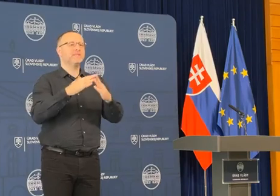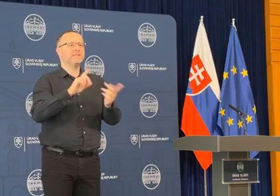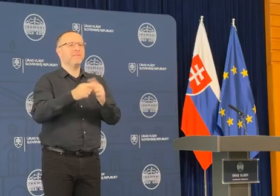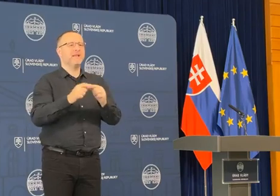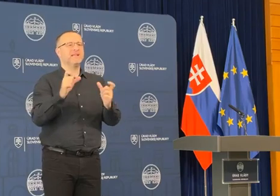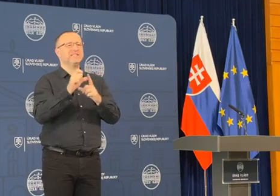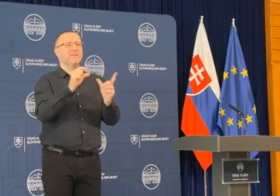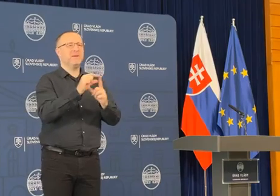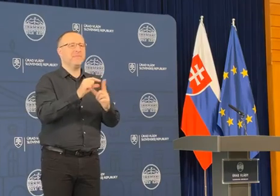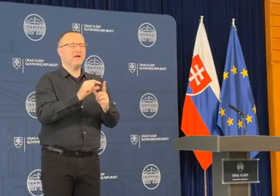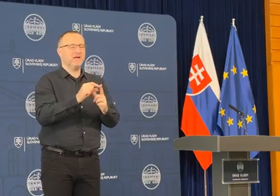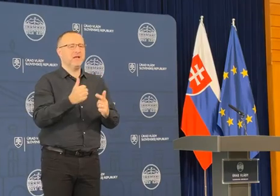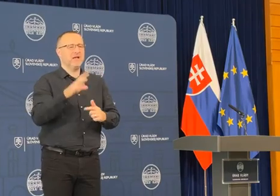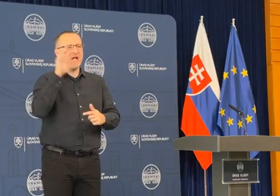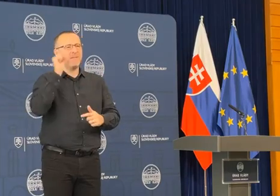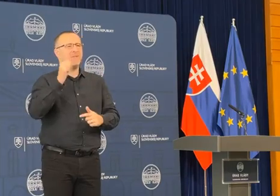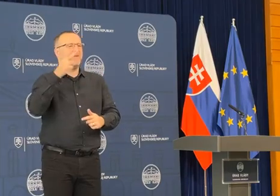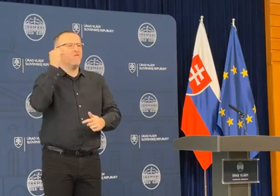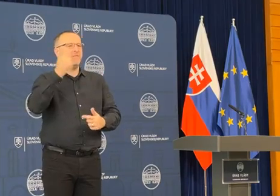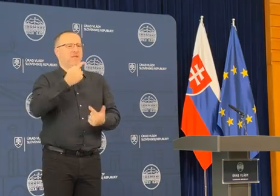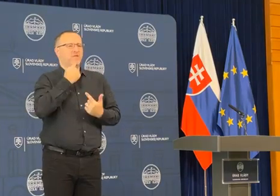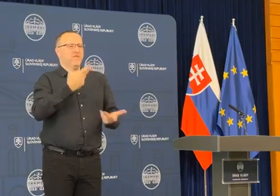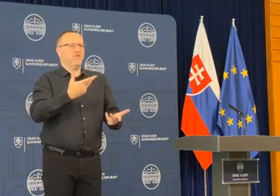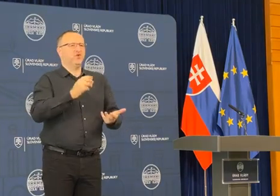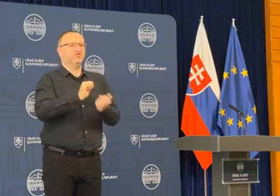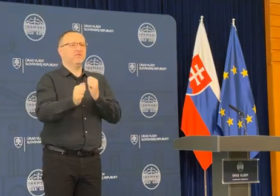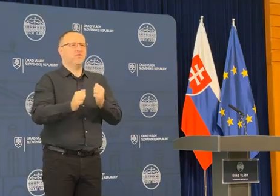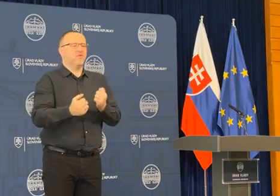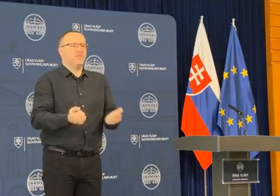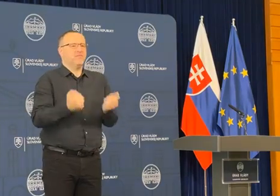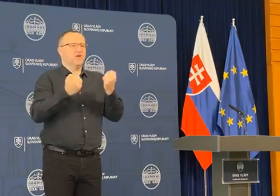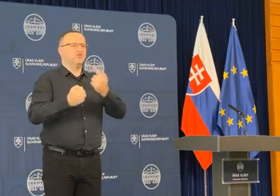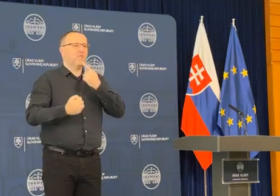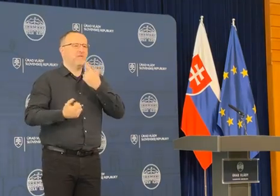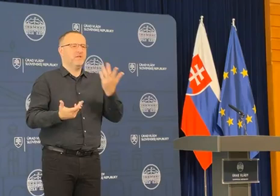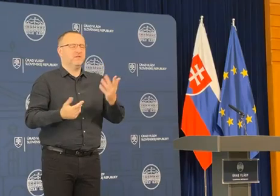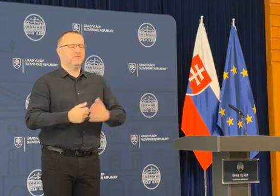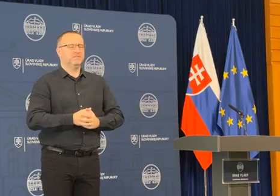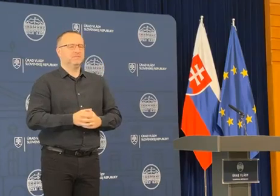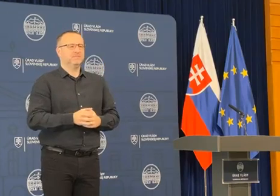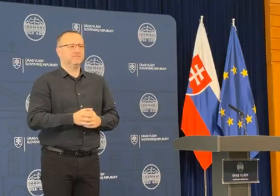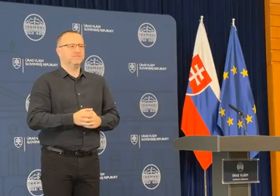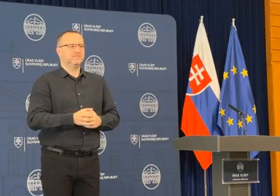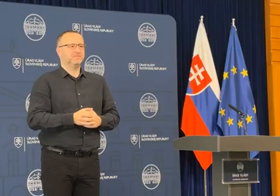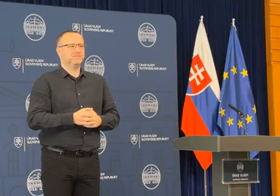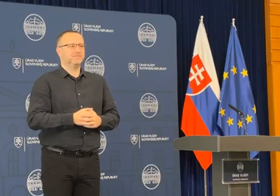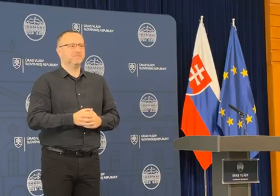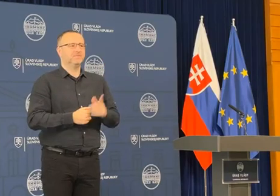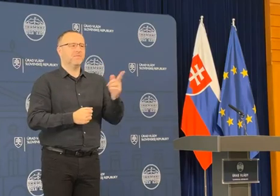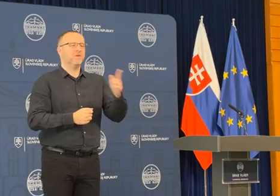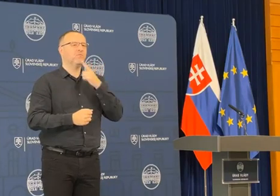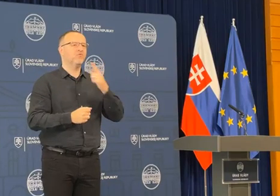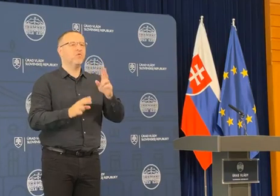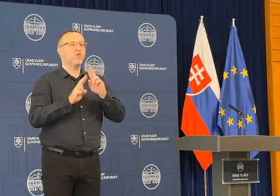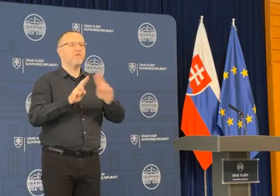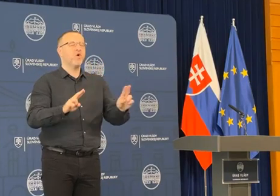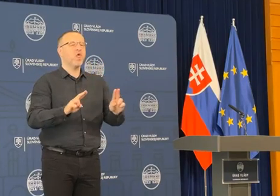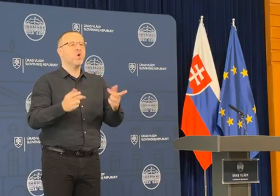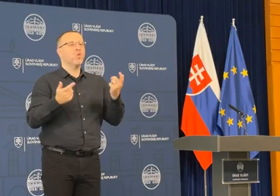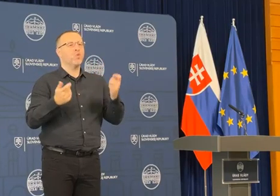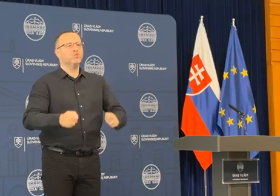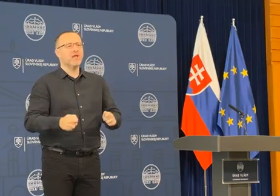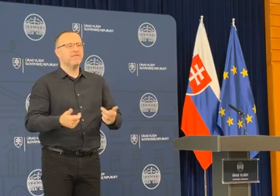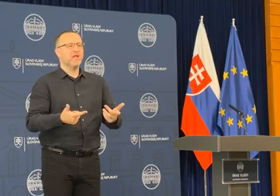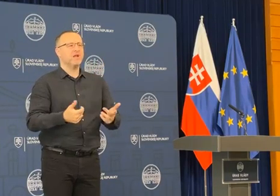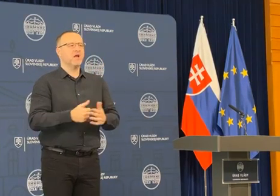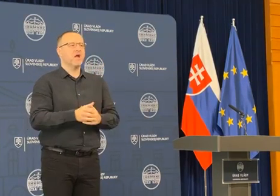Chápem, chápem. Ale to hovorím, že teraz je predčasné to číslo hovoriť, lebo bola by to čistá fikcia. Ja vám možno kvôli uzavierkama týmto veciam predsaň skúsim